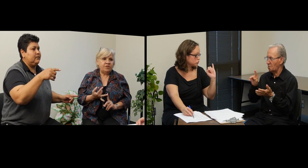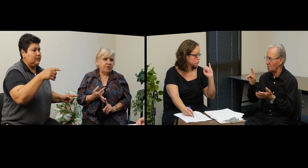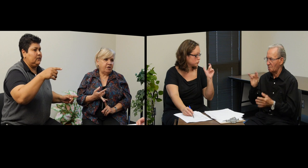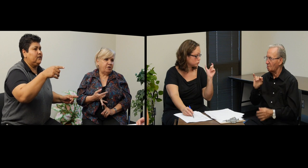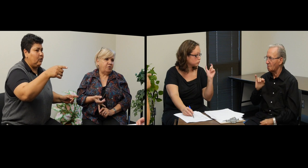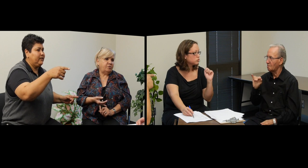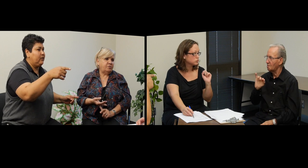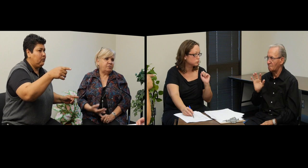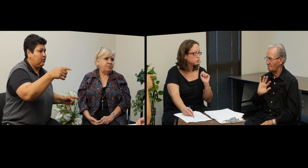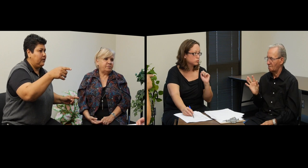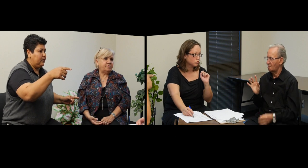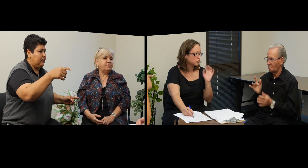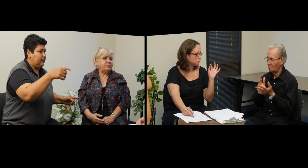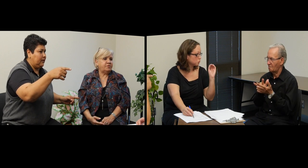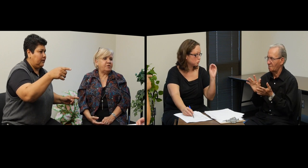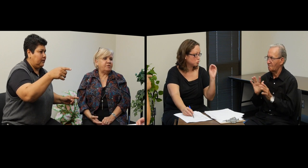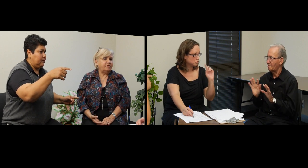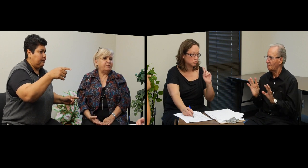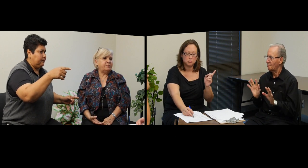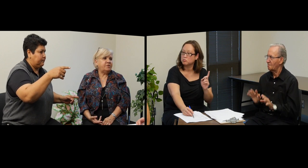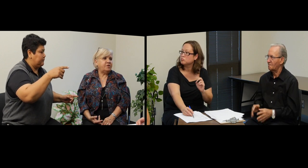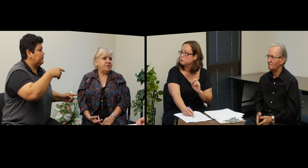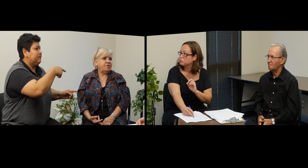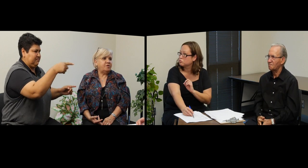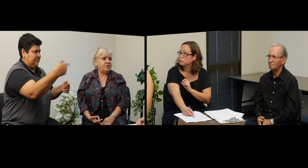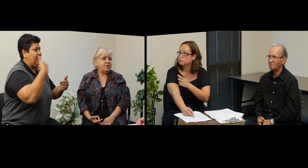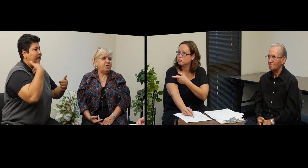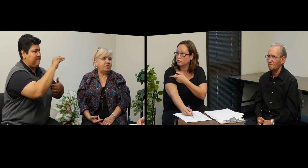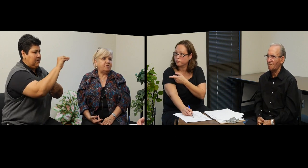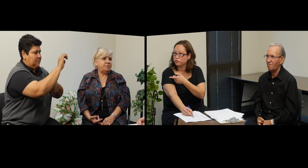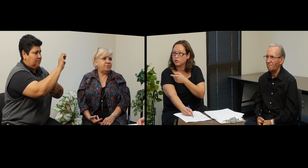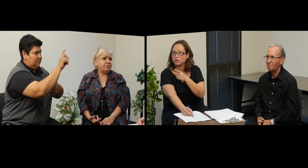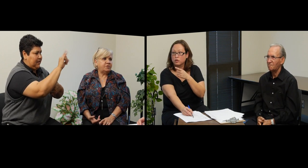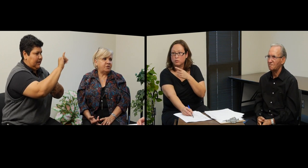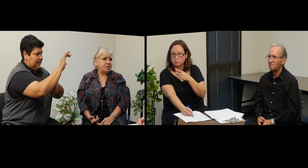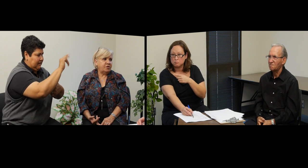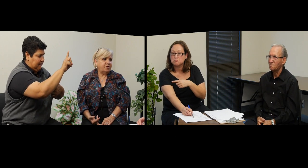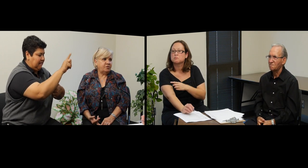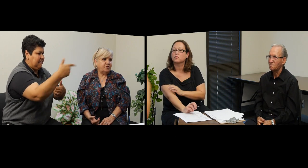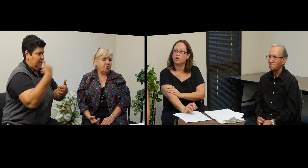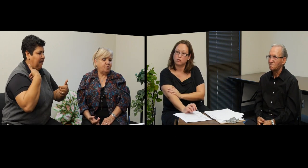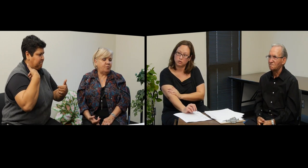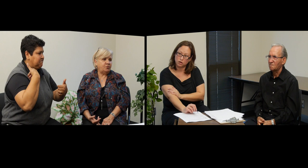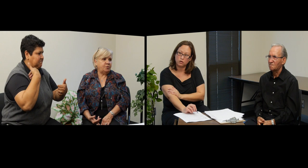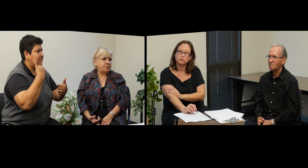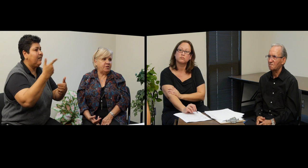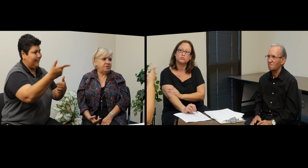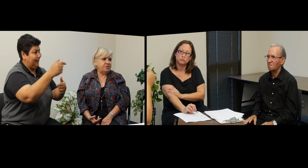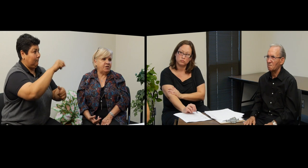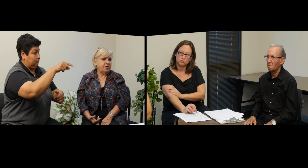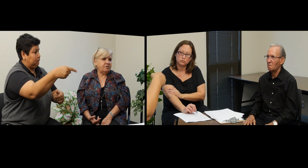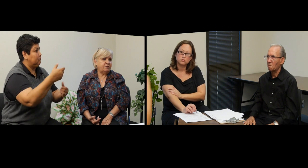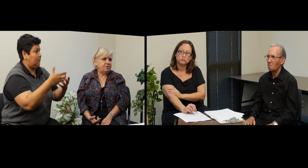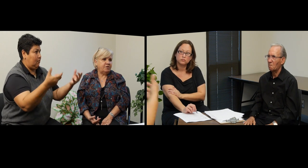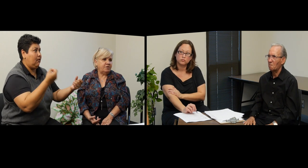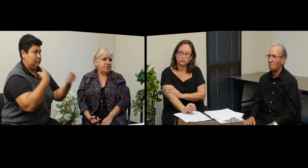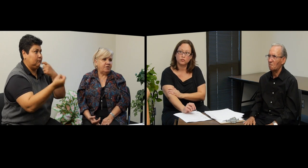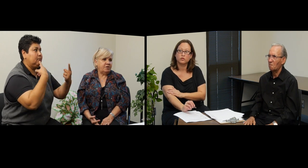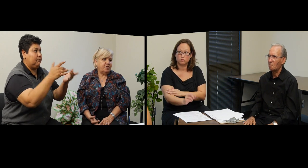Medicaid. tengo aseguro de. Sí. Tiene, y sí, toma mucha medicina. Él